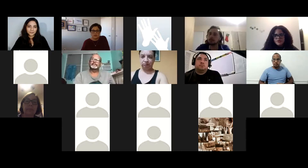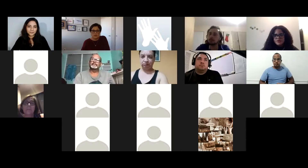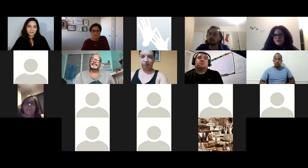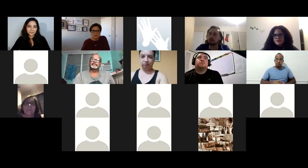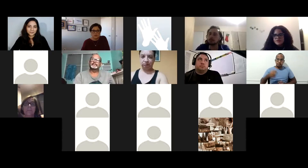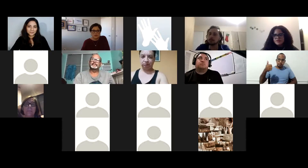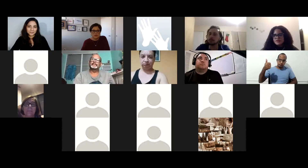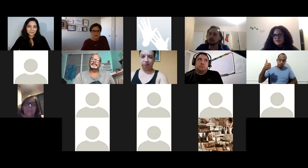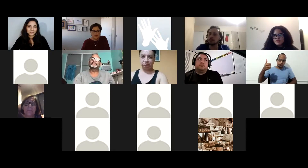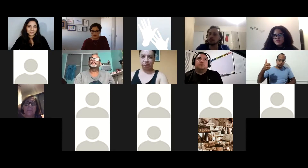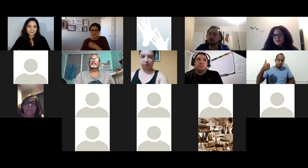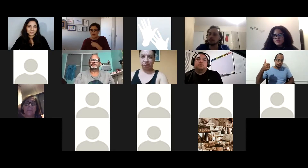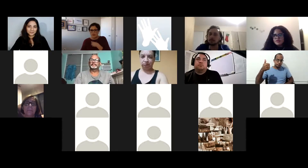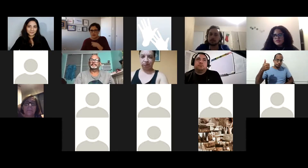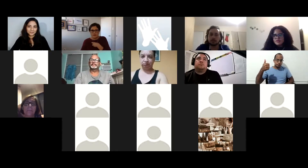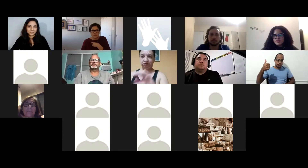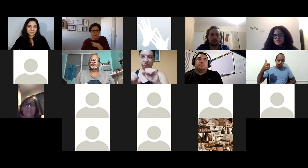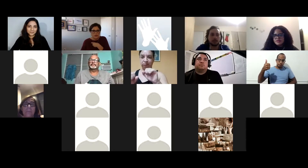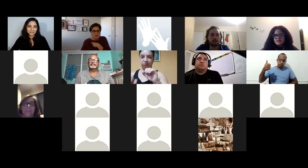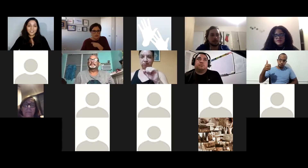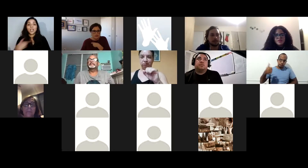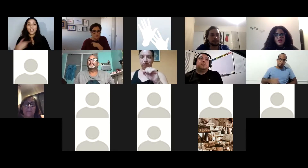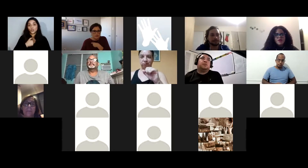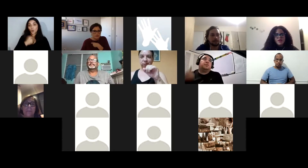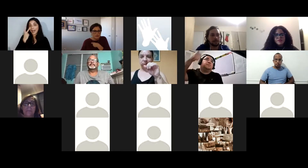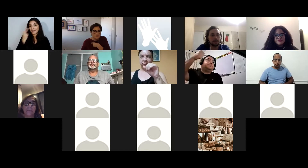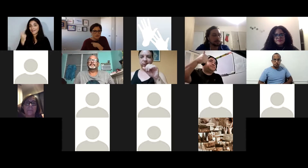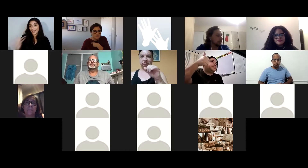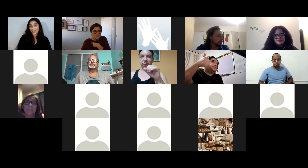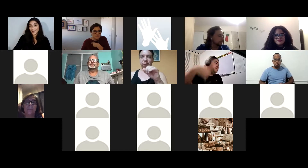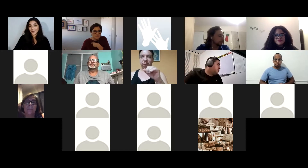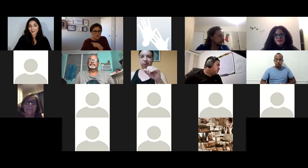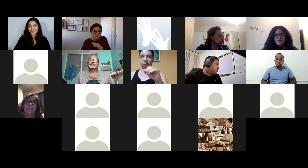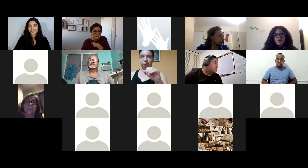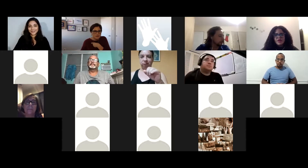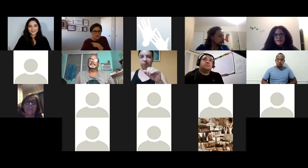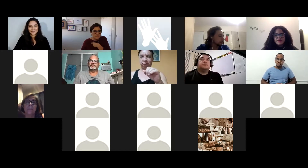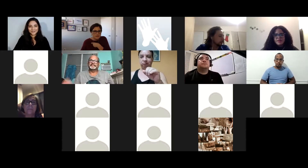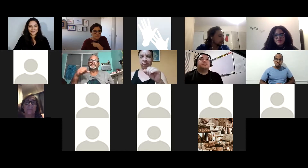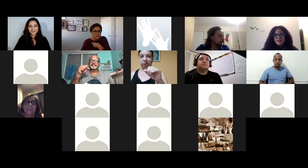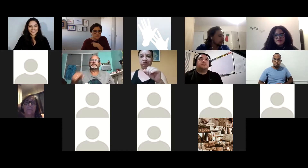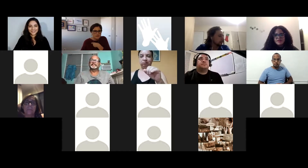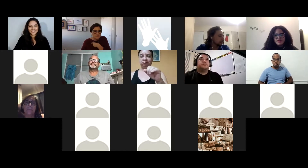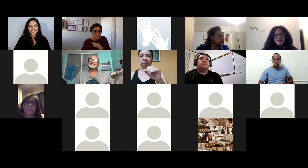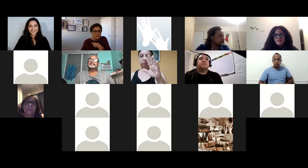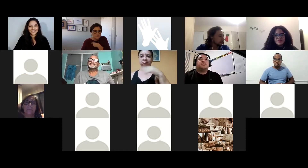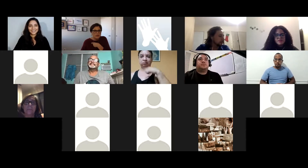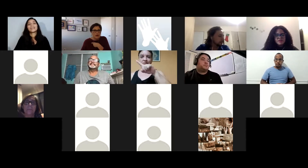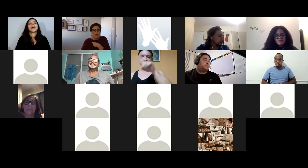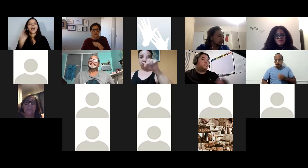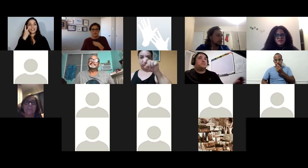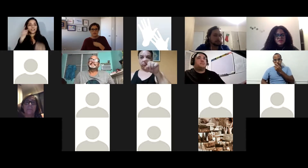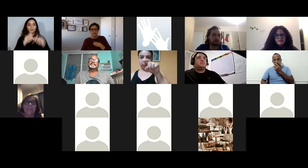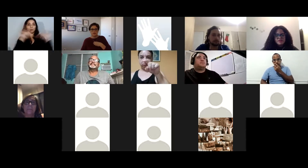porque yo la veo ahora ahora está pen ahora está pen